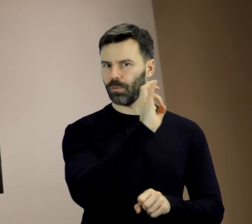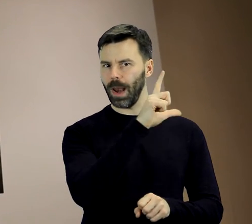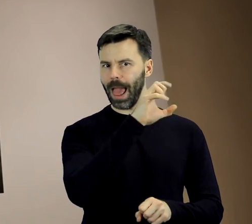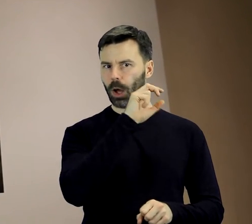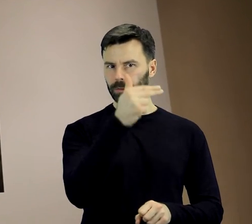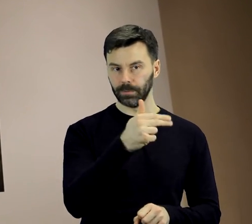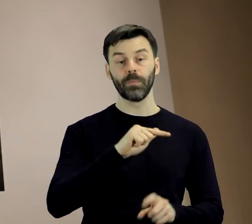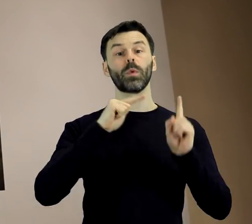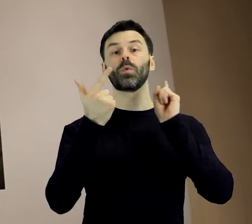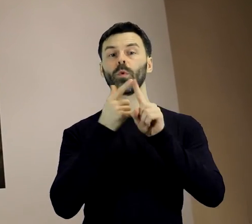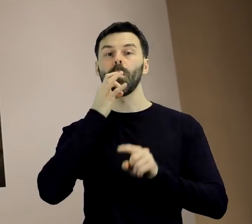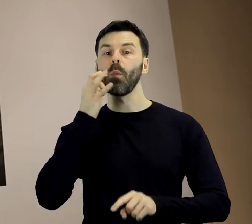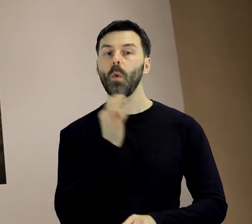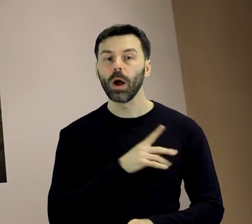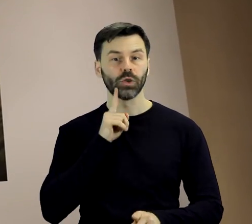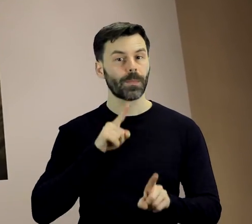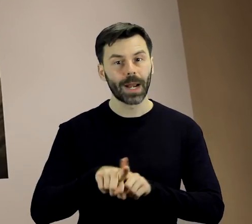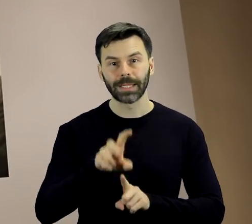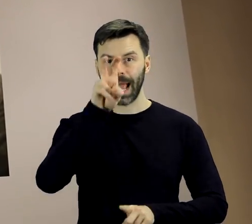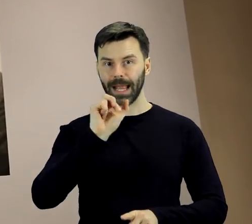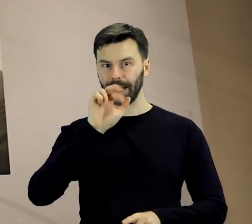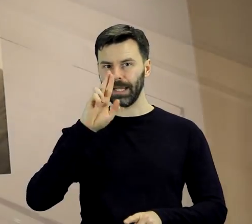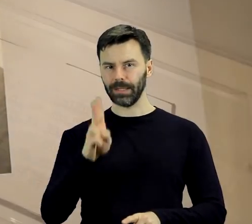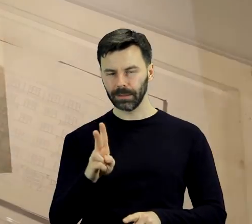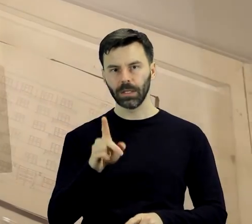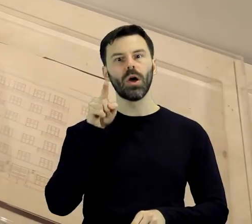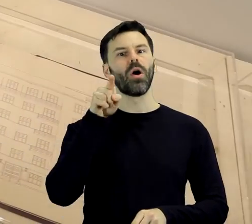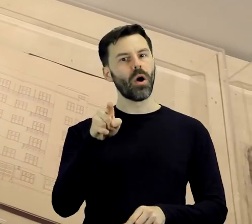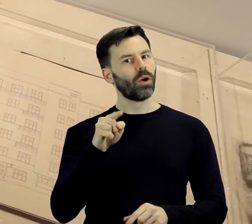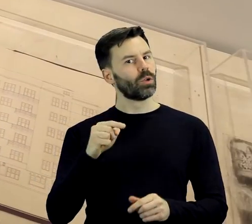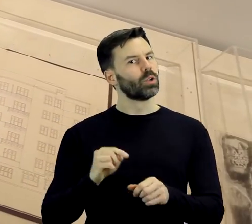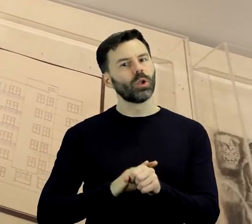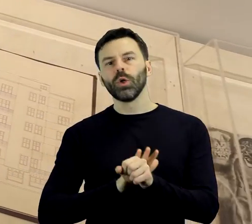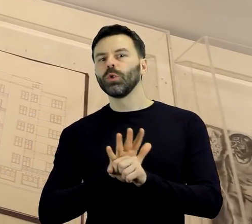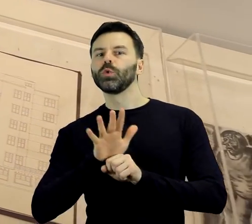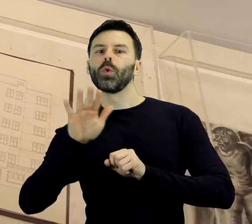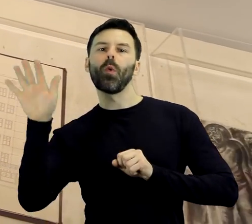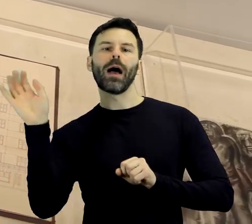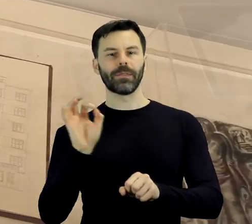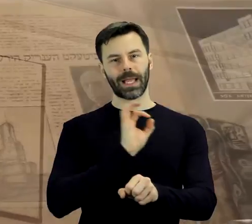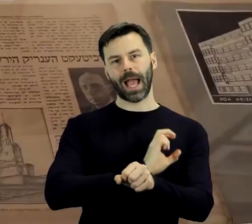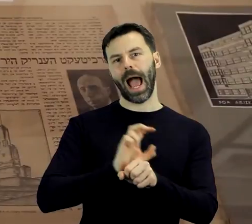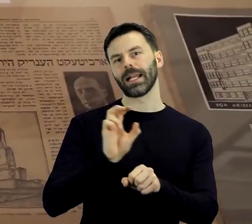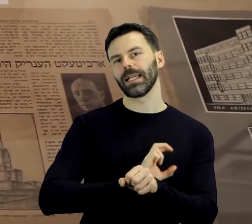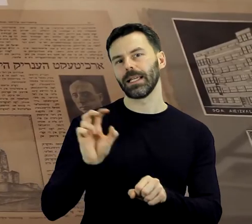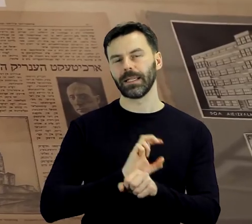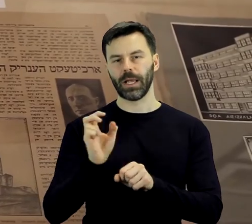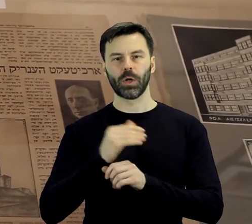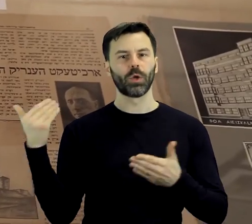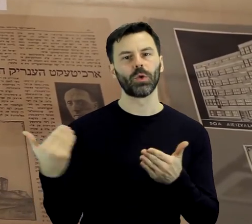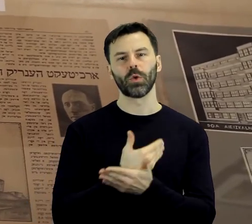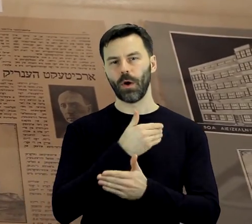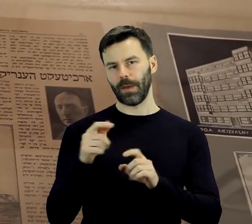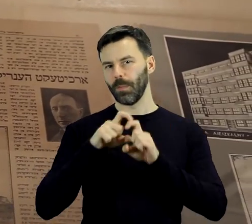najmłodszy z braci, Henryk Hirszenberg, zasłynął jako modernistyczny architekt, projektujący nowoczesne budynki o